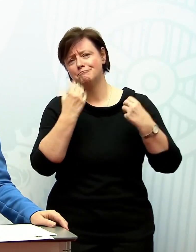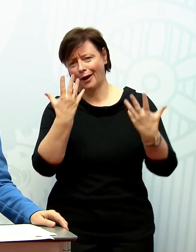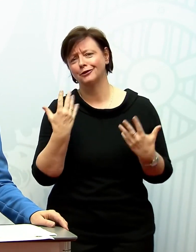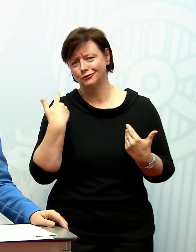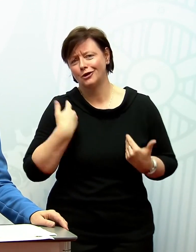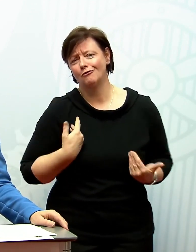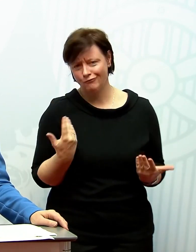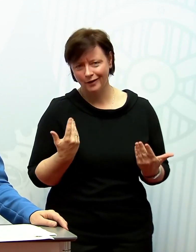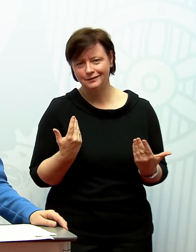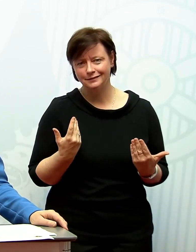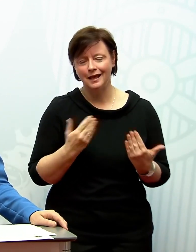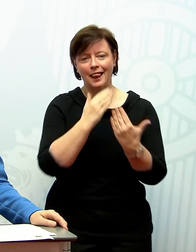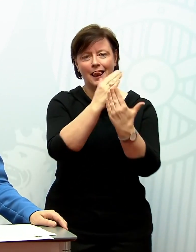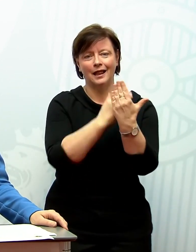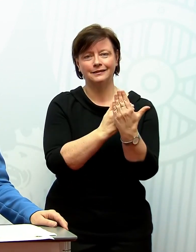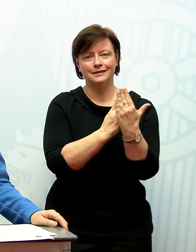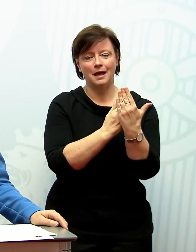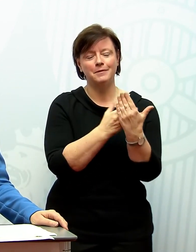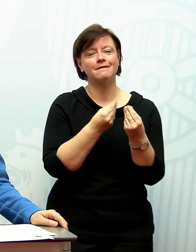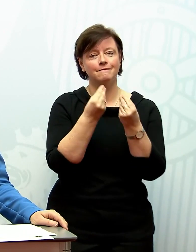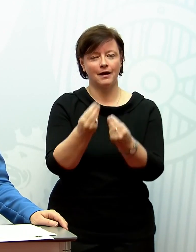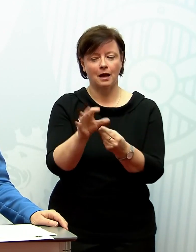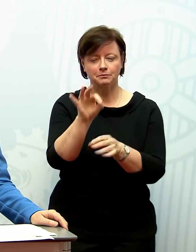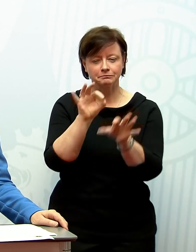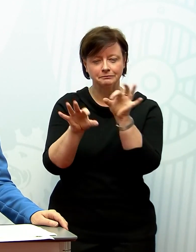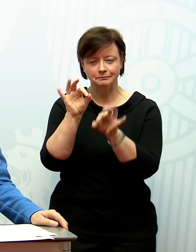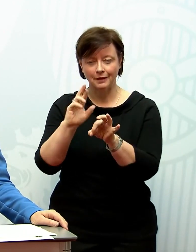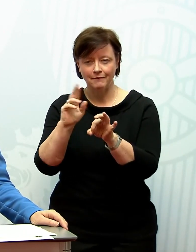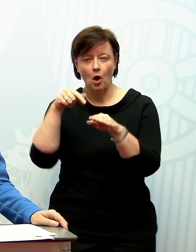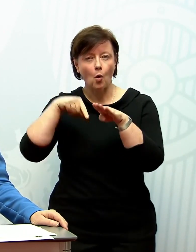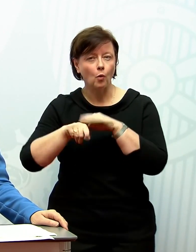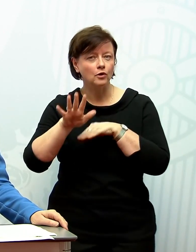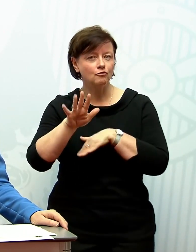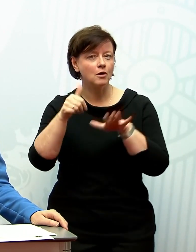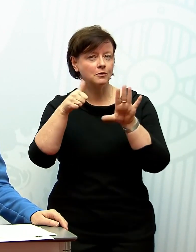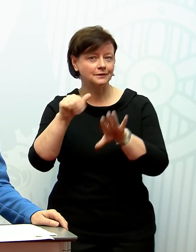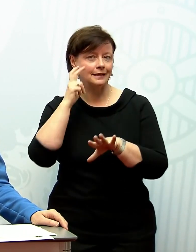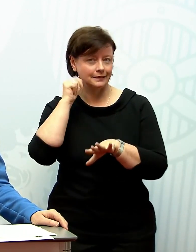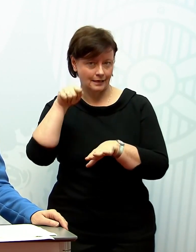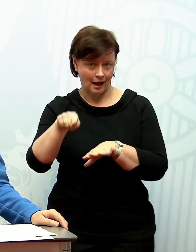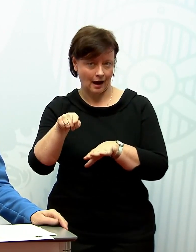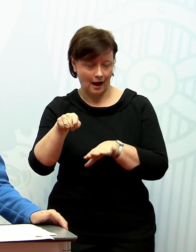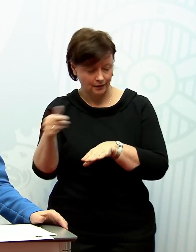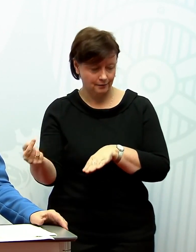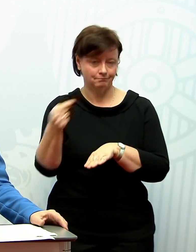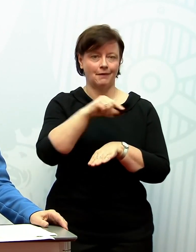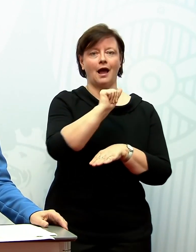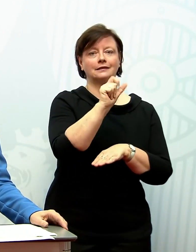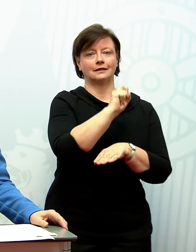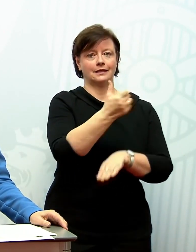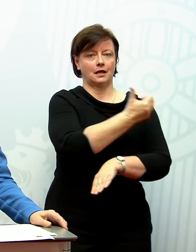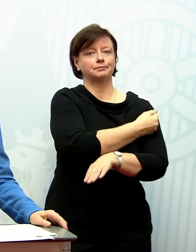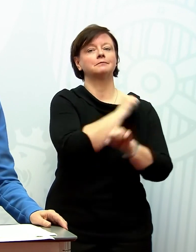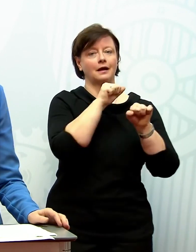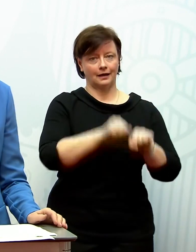jetzt gewesen, aus dem Termin Pool dann diejenigen herauszufiltern, die 65 oder nur unter 65 Jahre alt sind.